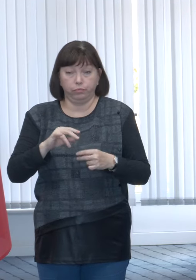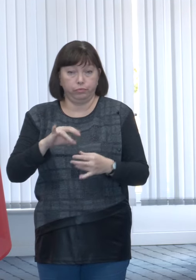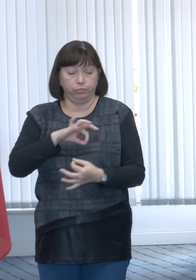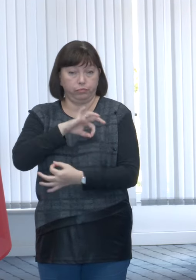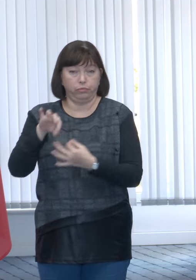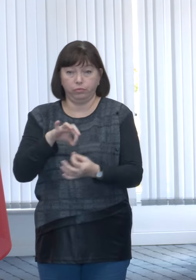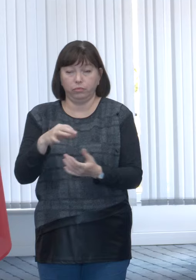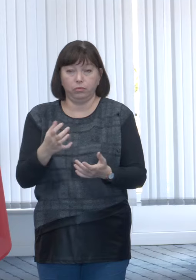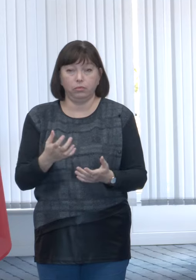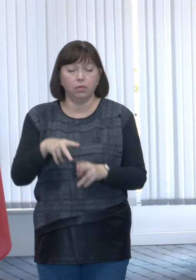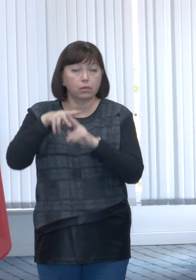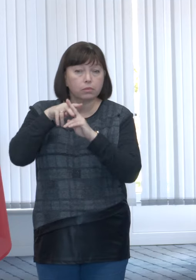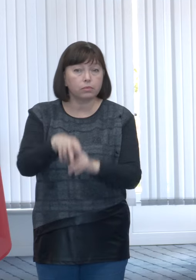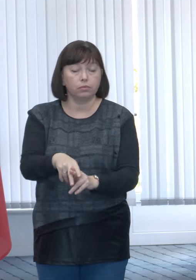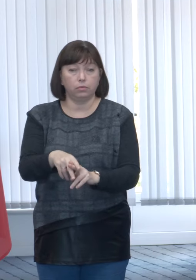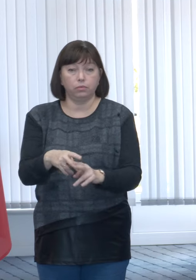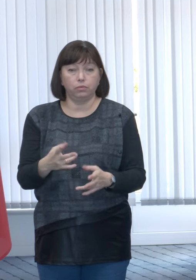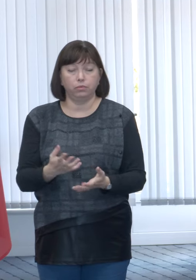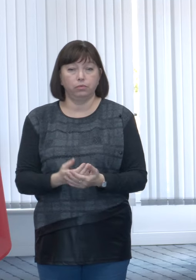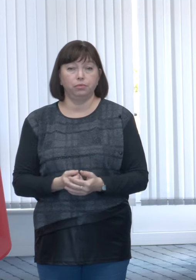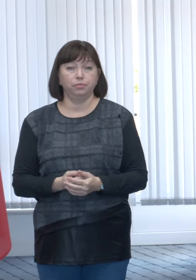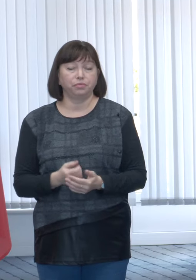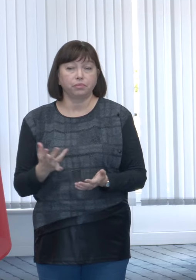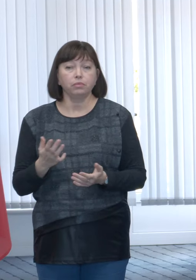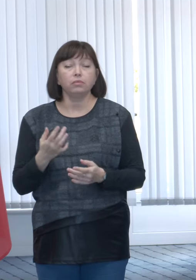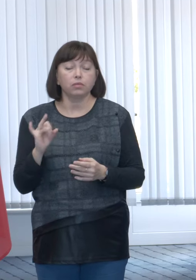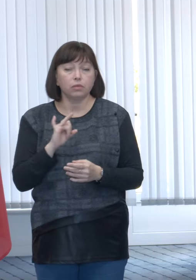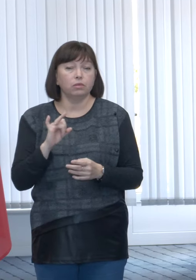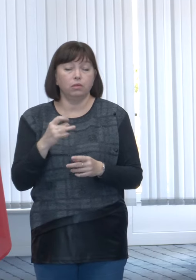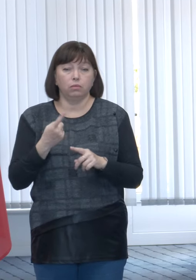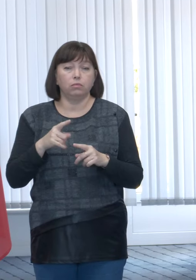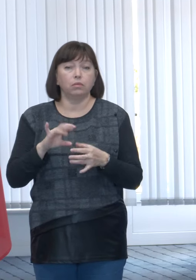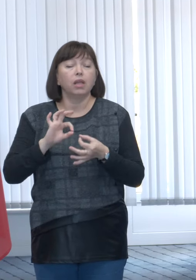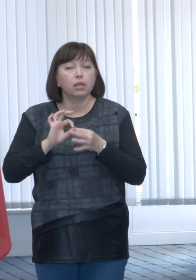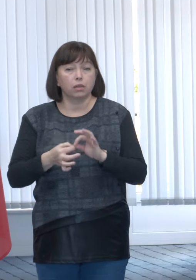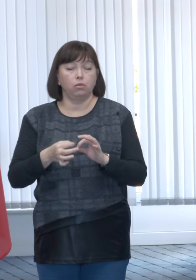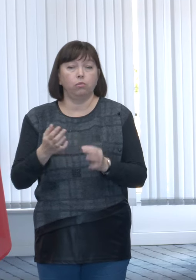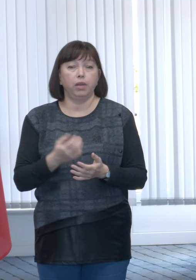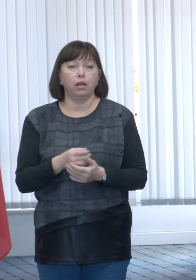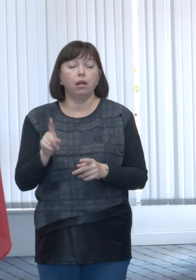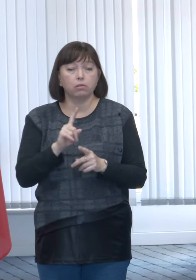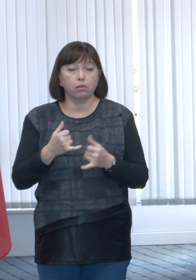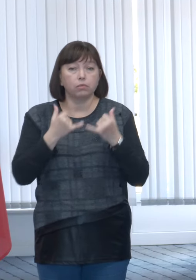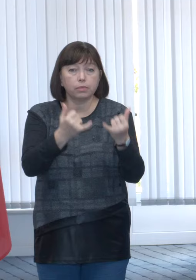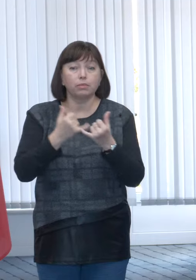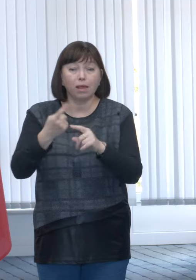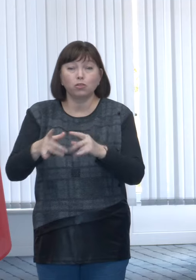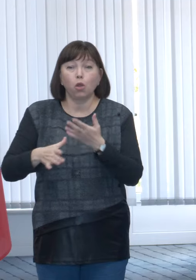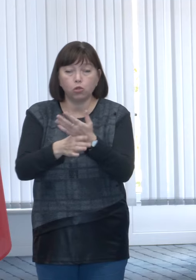este un calendar foarte îngust ca să ne asigurăm că avem toată diligența că oferim acele